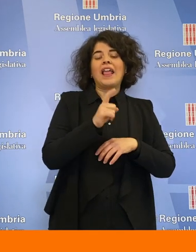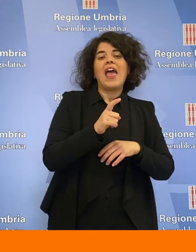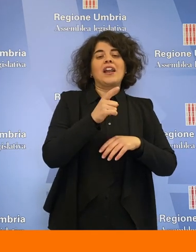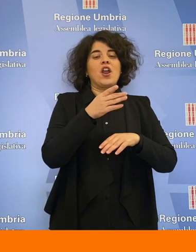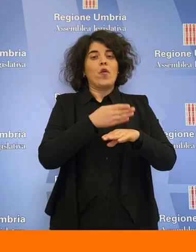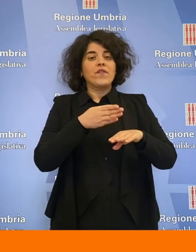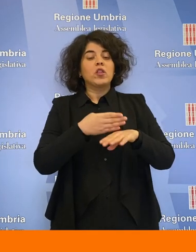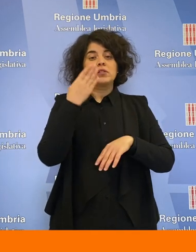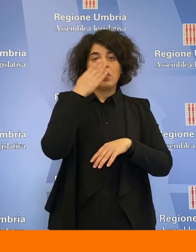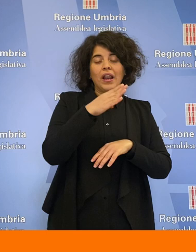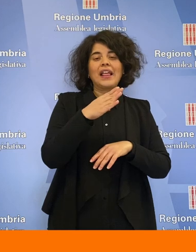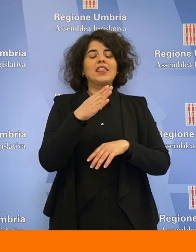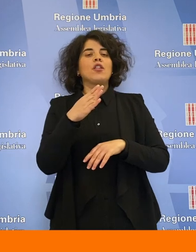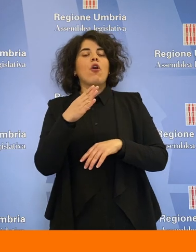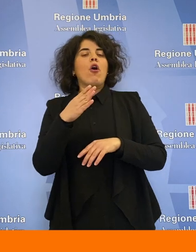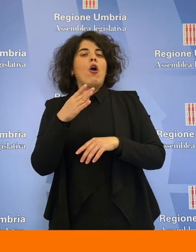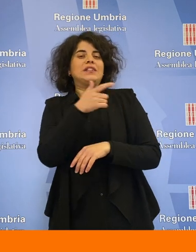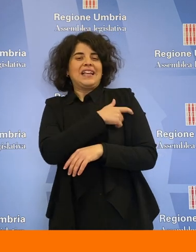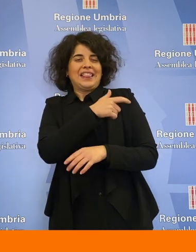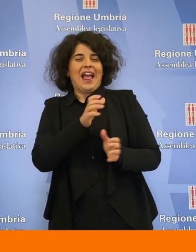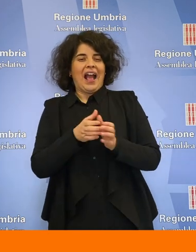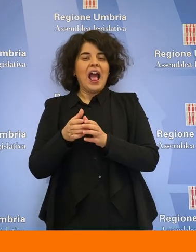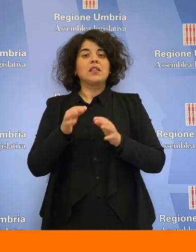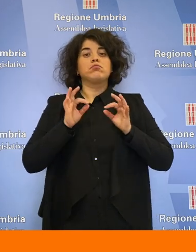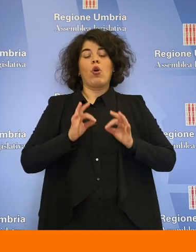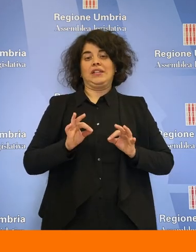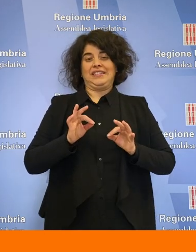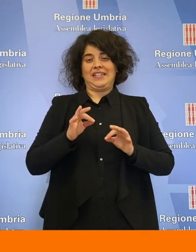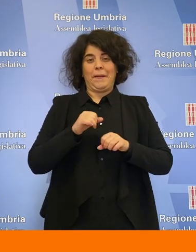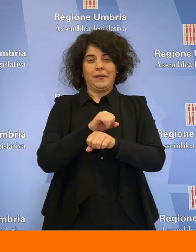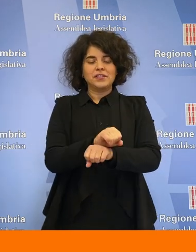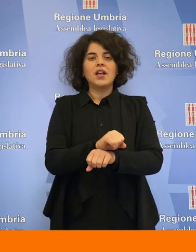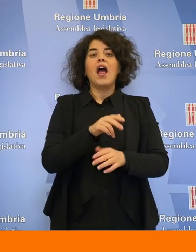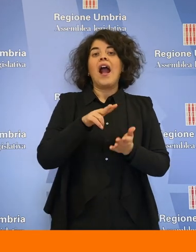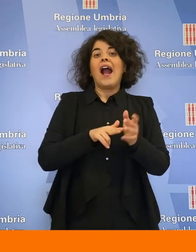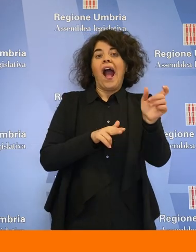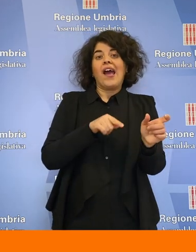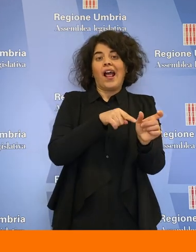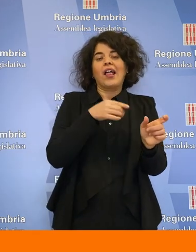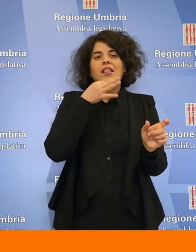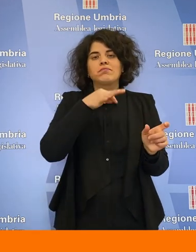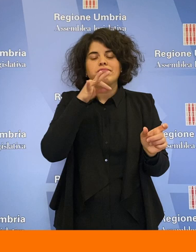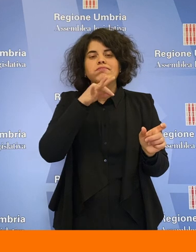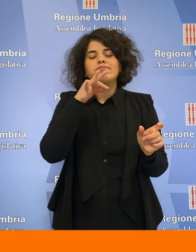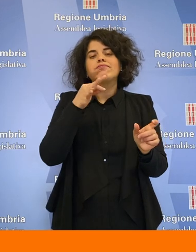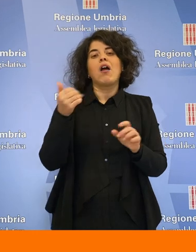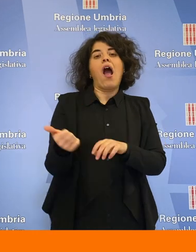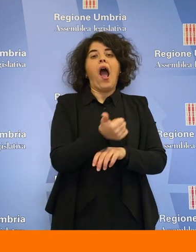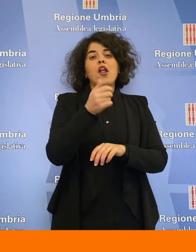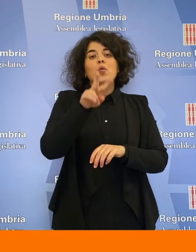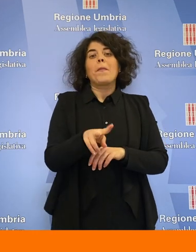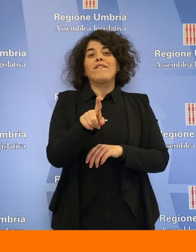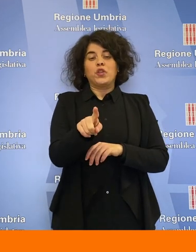Spoleto, i sindacati della Polizia Penitenziaria. Il garante Giuseppe Cafforio ha illustrato la relazione sull'attività svolta nel